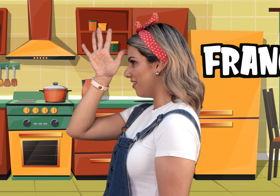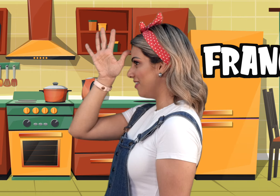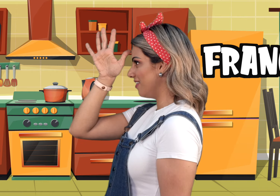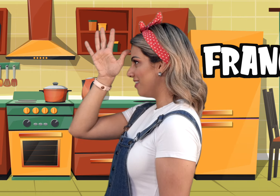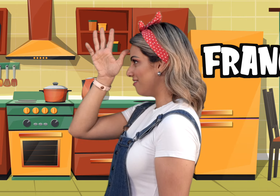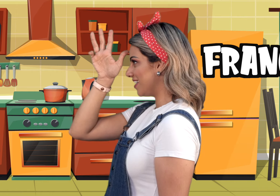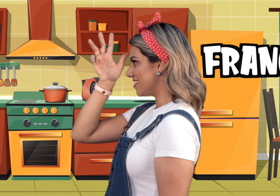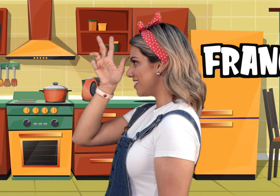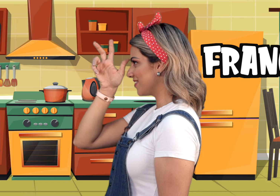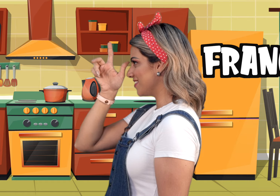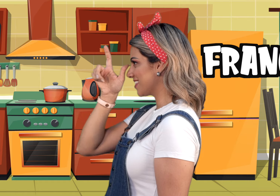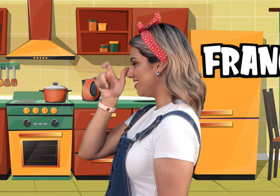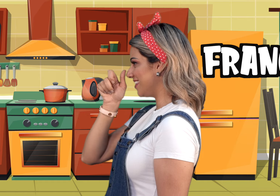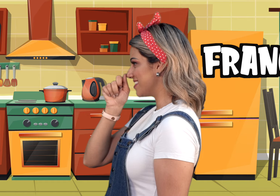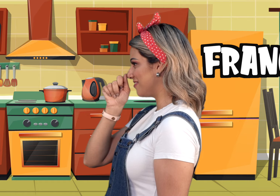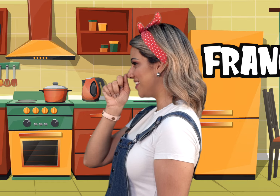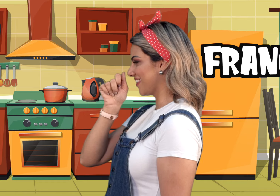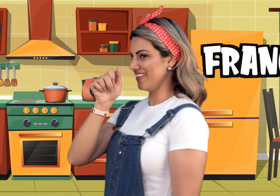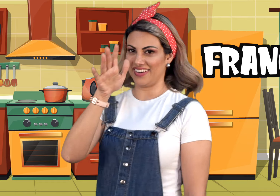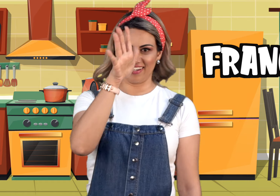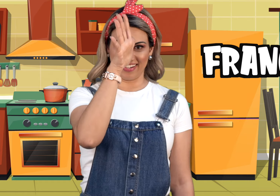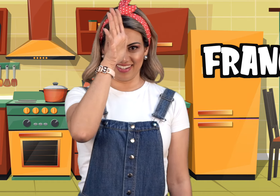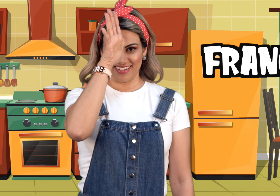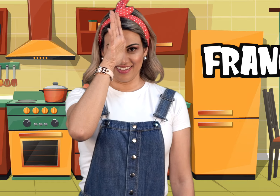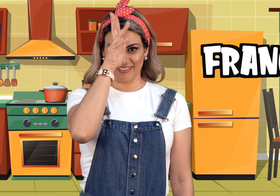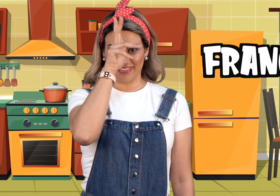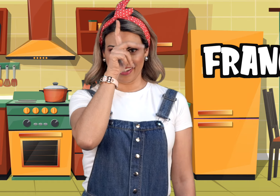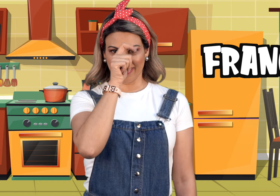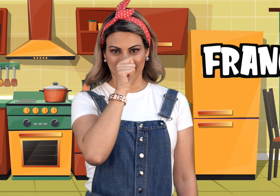ó. Vai descendo uma de cada vez. Frango. Frango.